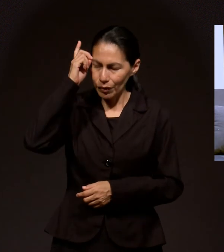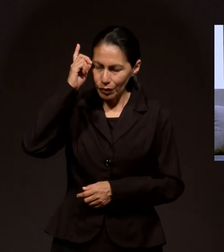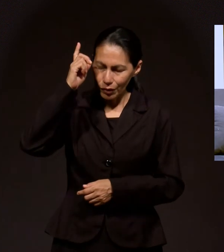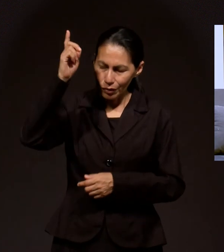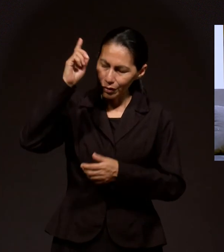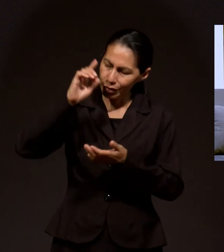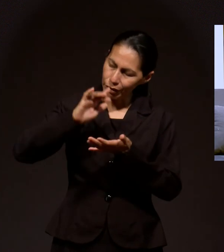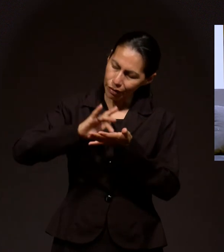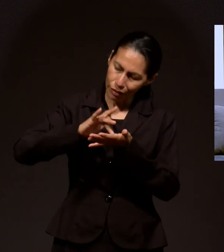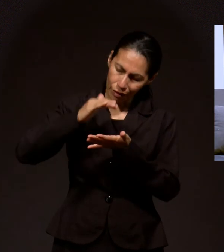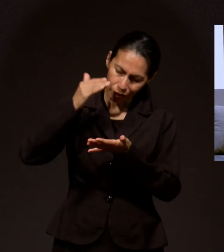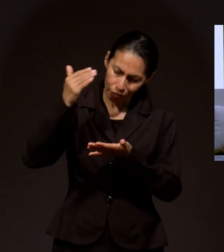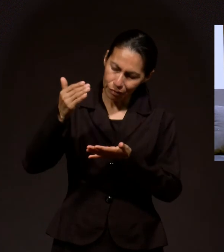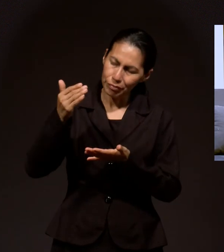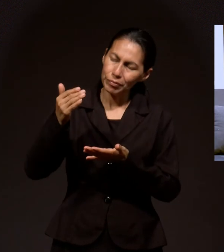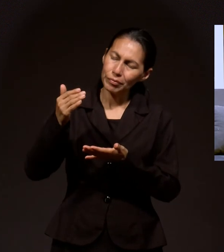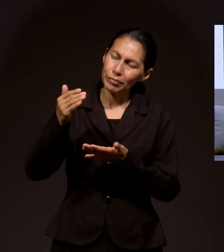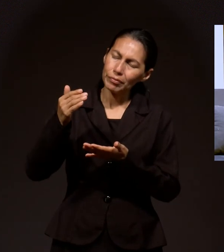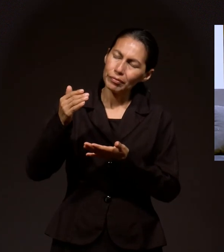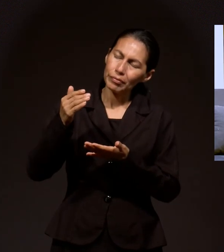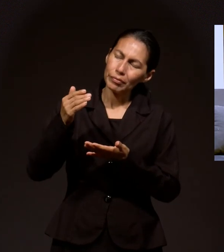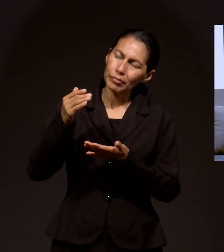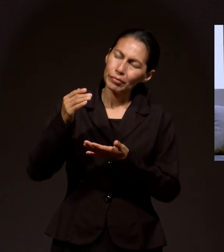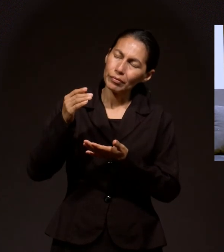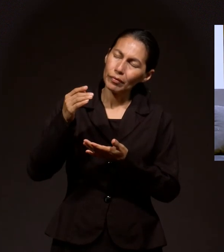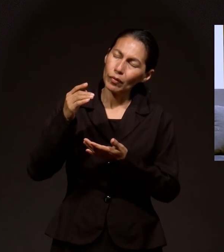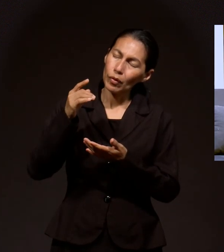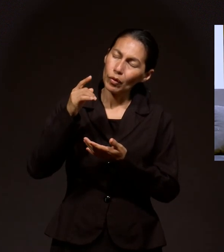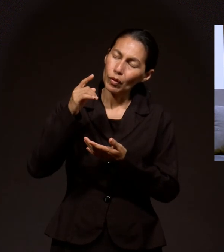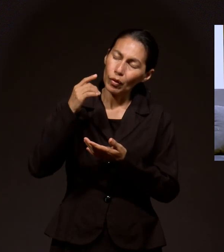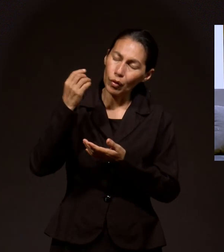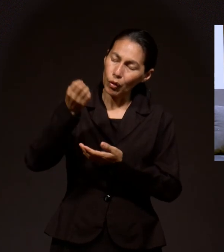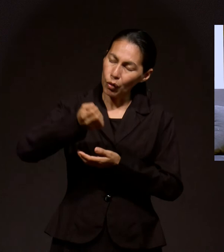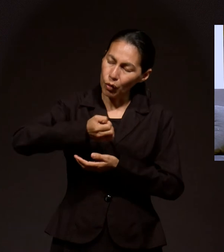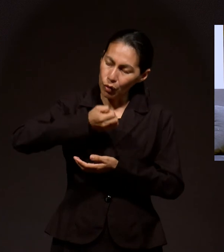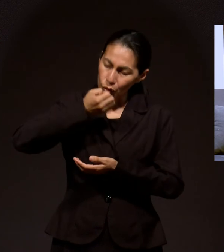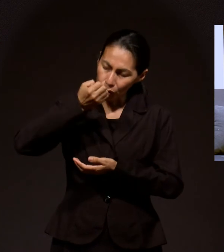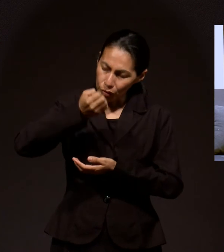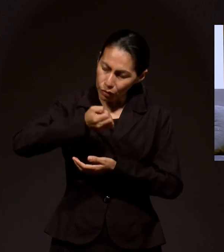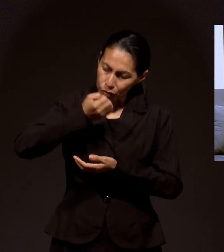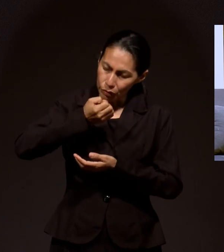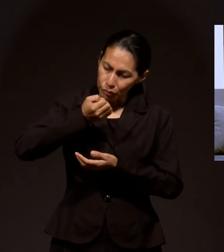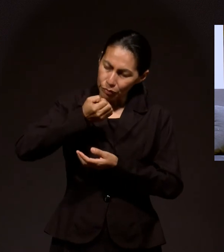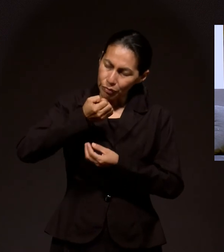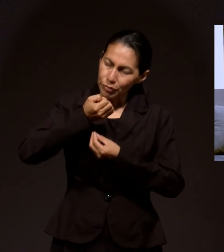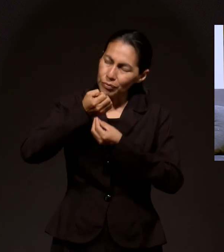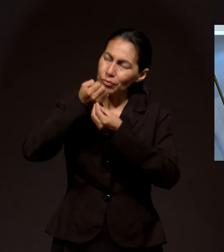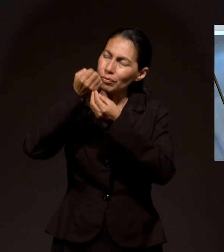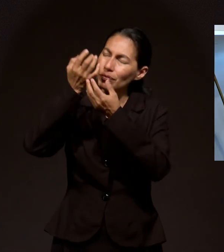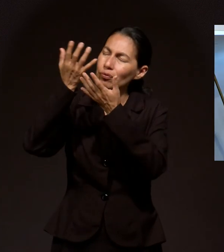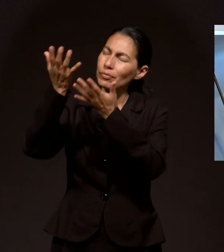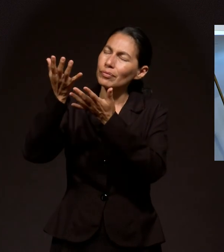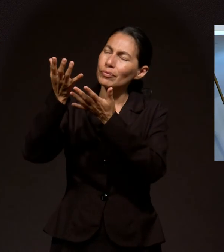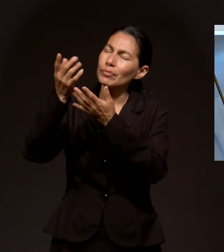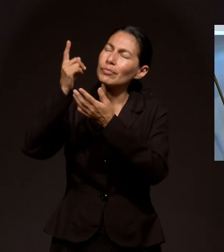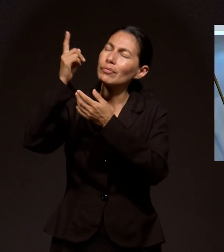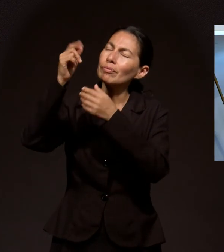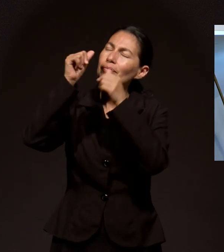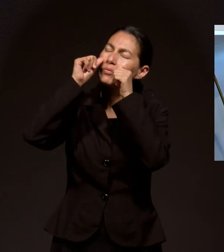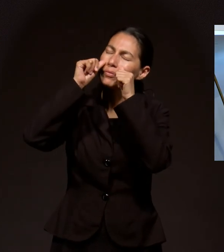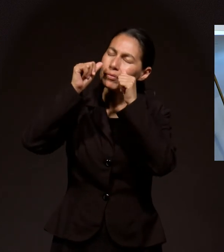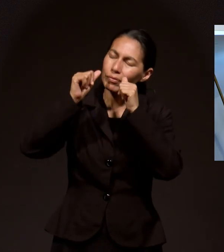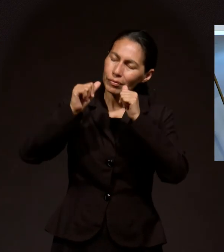Gracias Dios Porque al permitirnos Expresar nuestras oraciones Nos acercamos a ti Amén